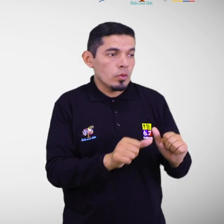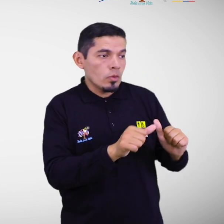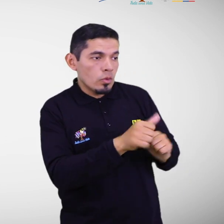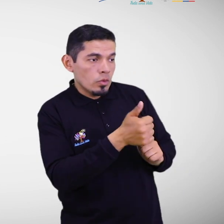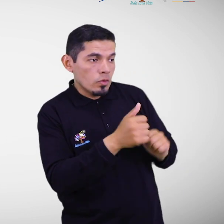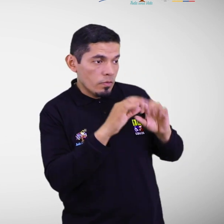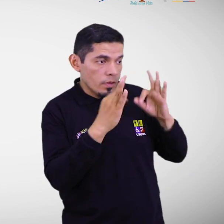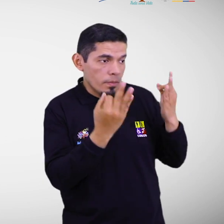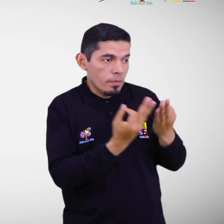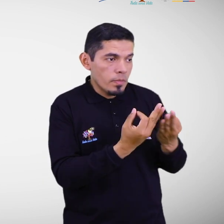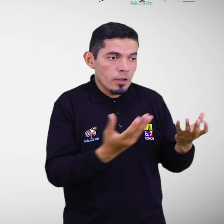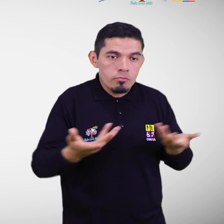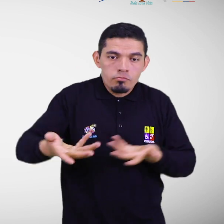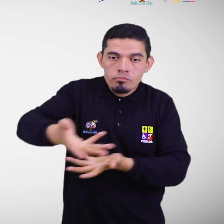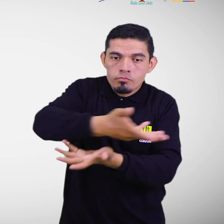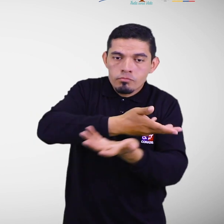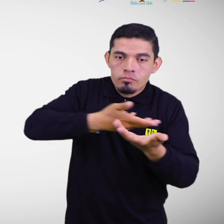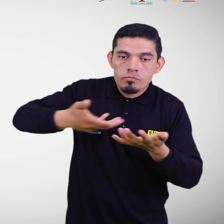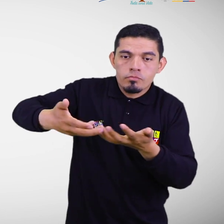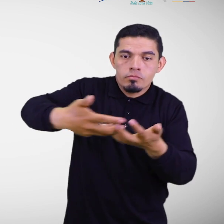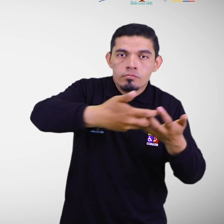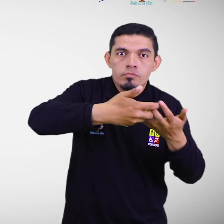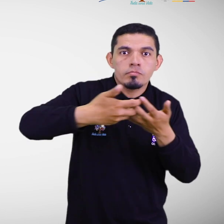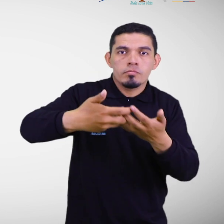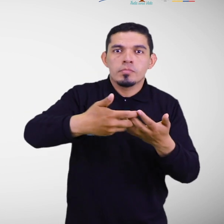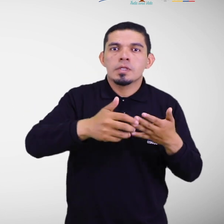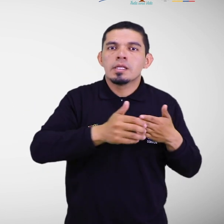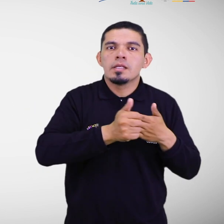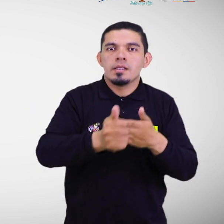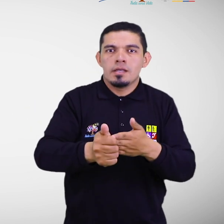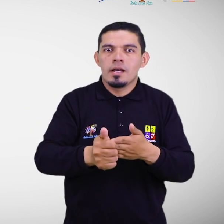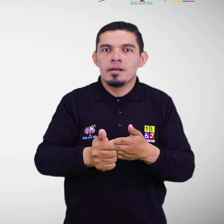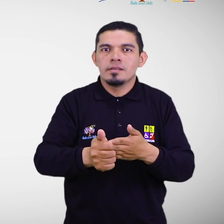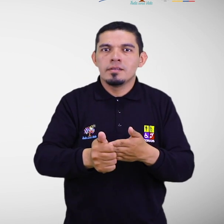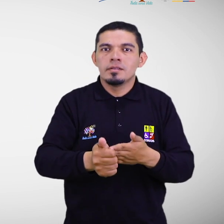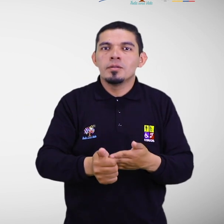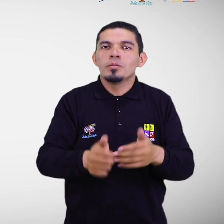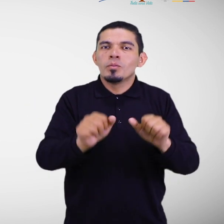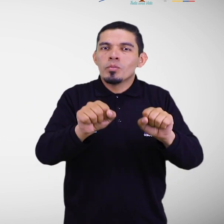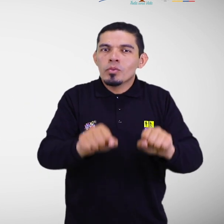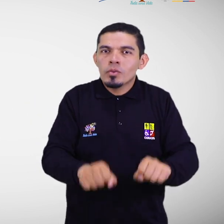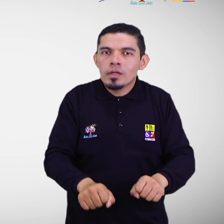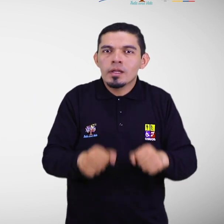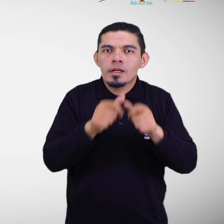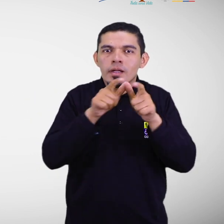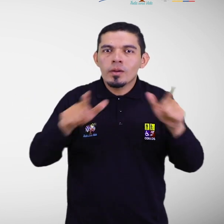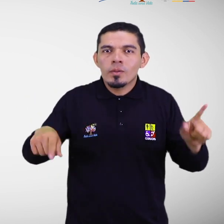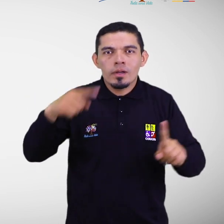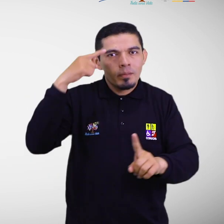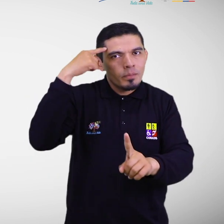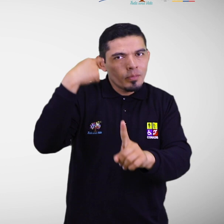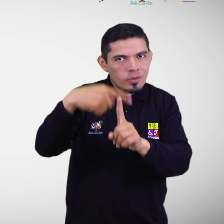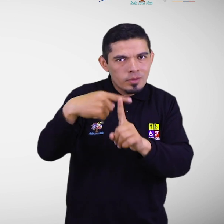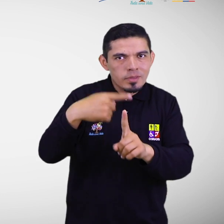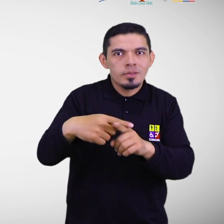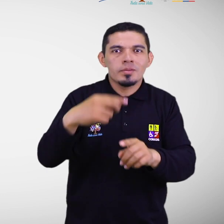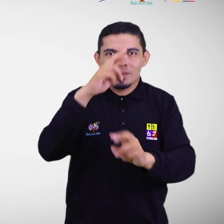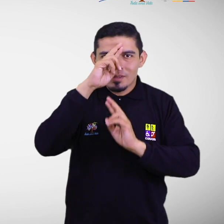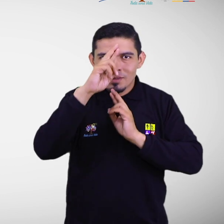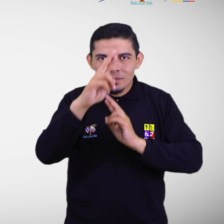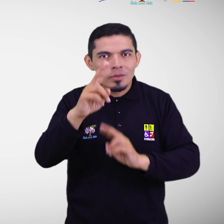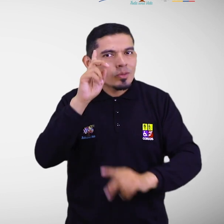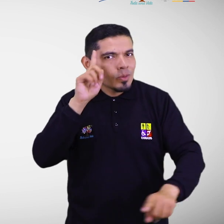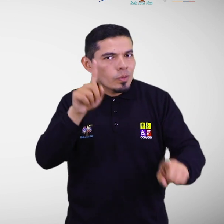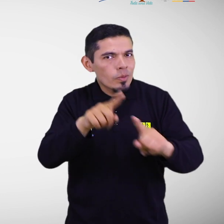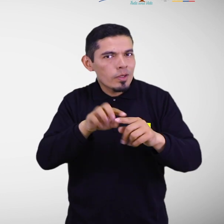puedan ser partícipes de simulacros o prácticas guiadas, adoptando siempre un lenguaje positivo y acorde al público objetivo.